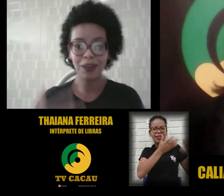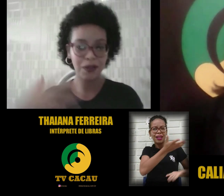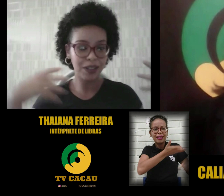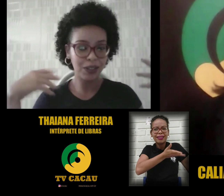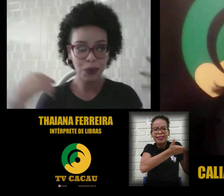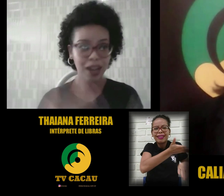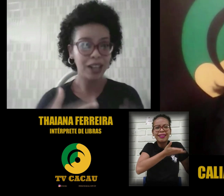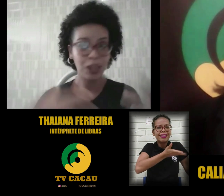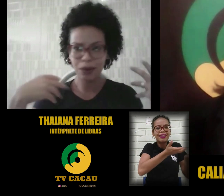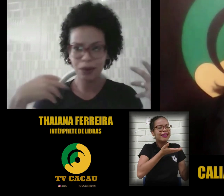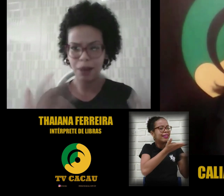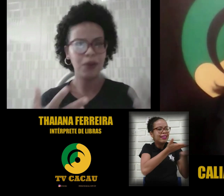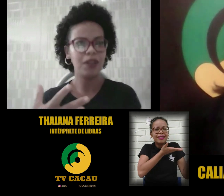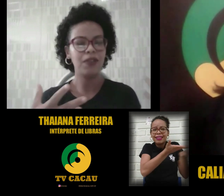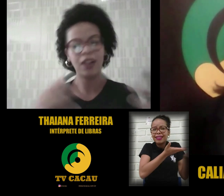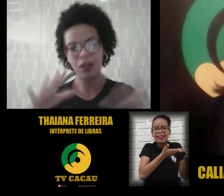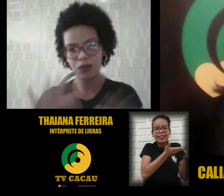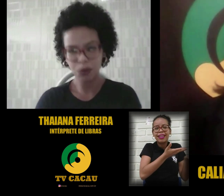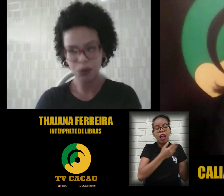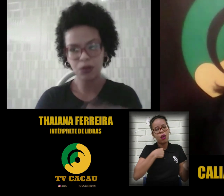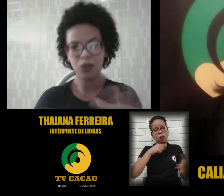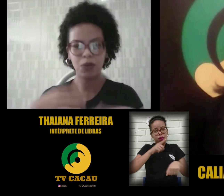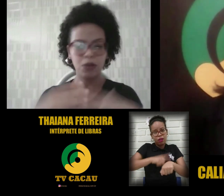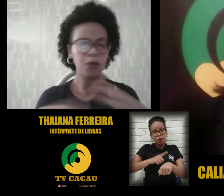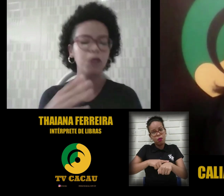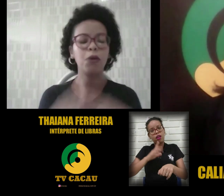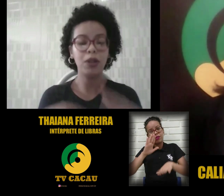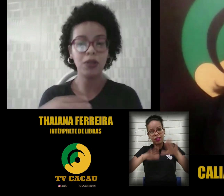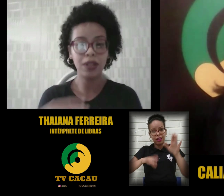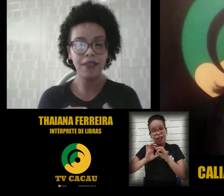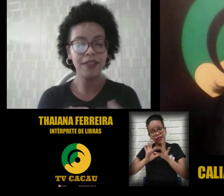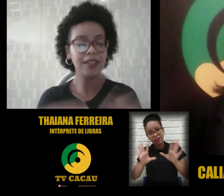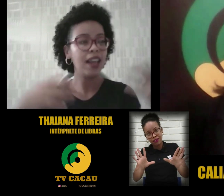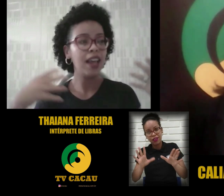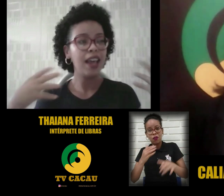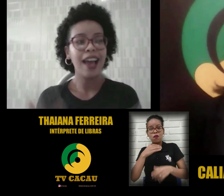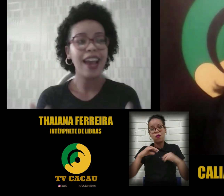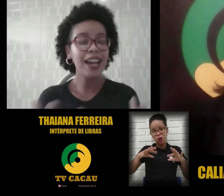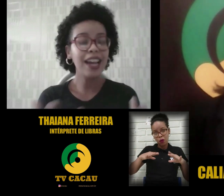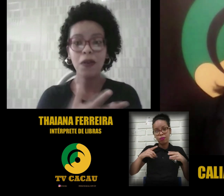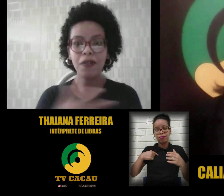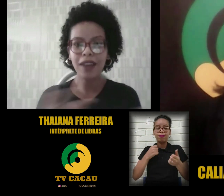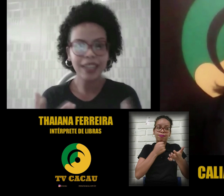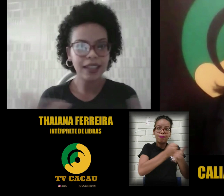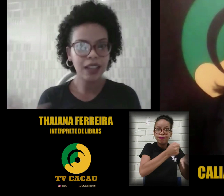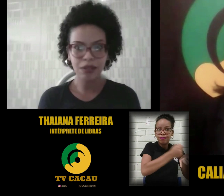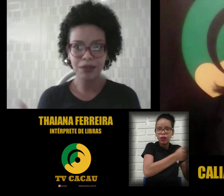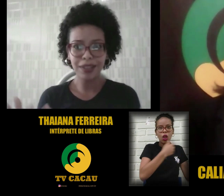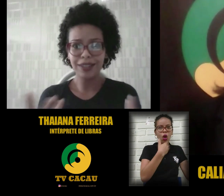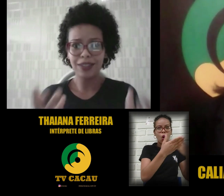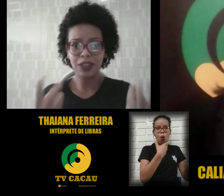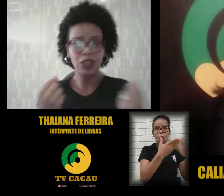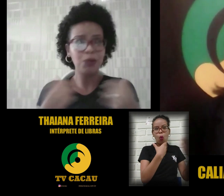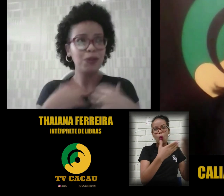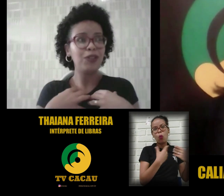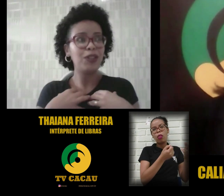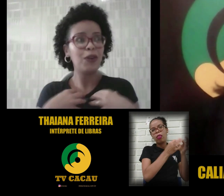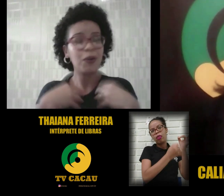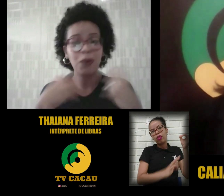conversando com ele, tem um tempo livre, nos meus momentos livres, ele conversa tanto que às vezes a gente, eu